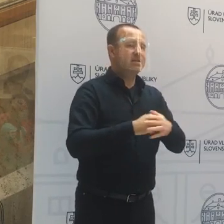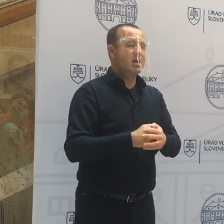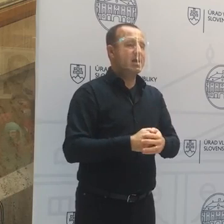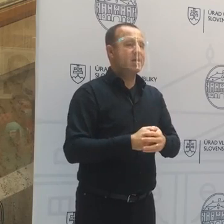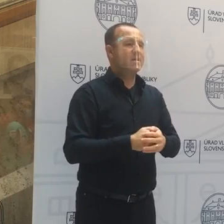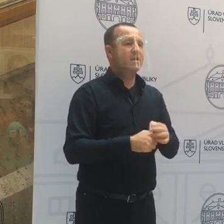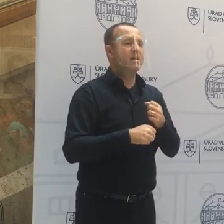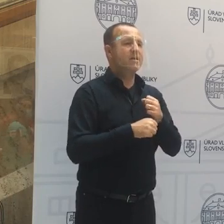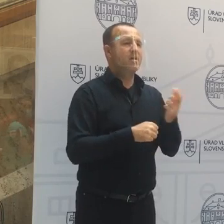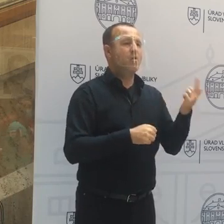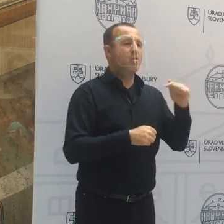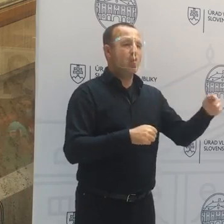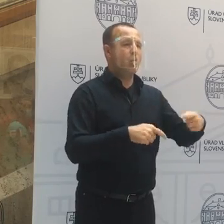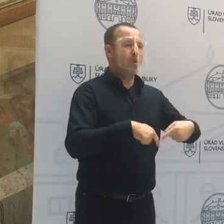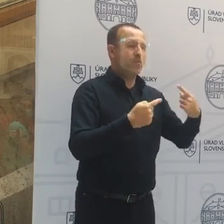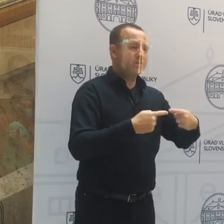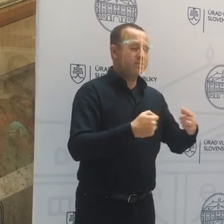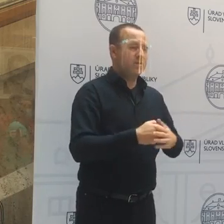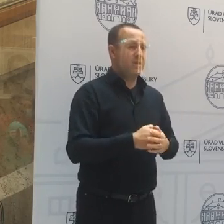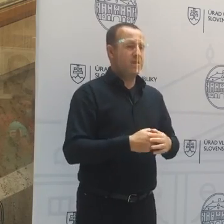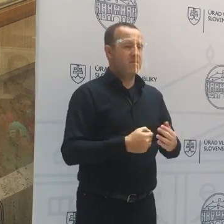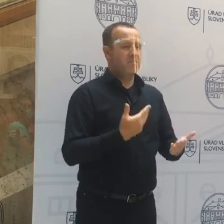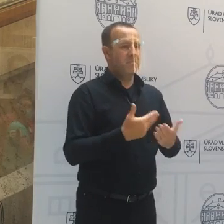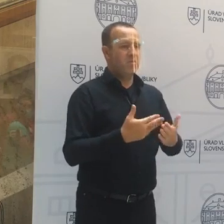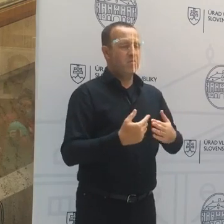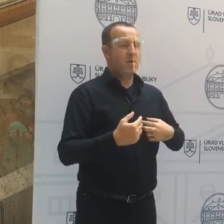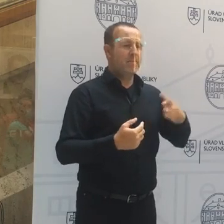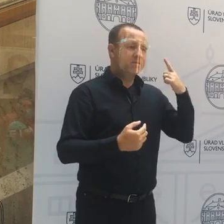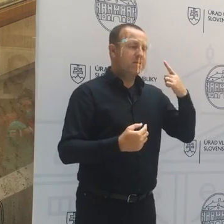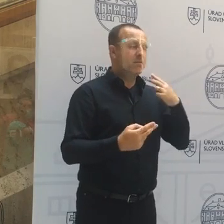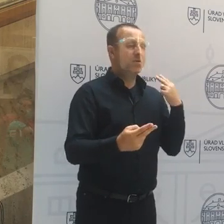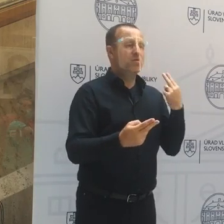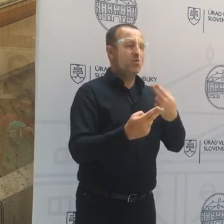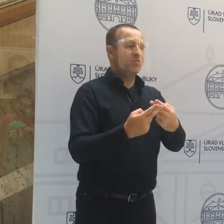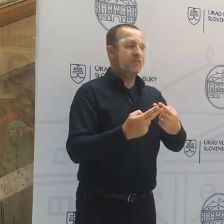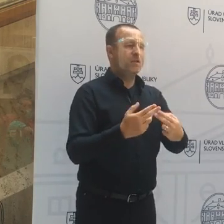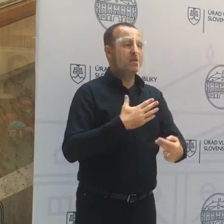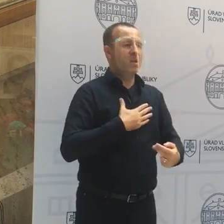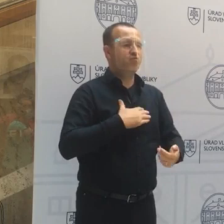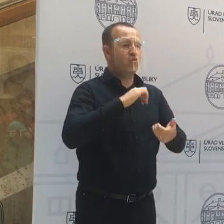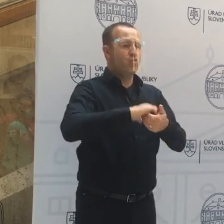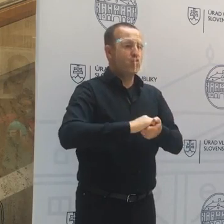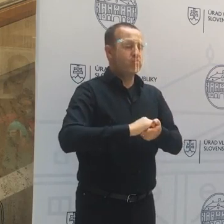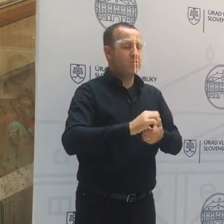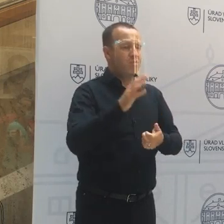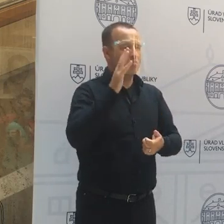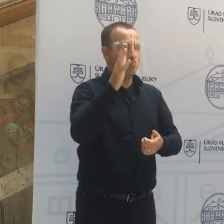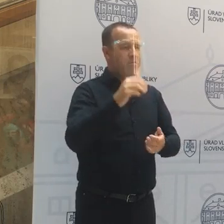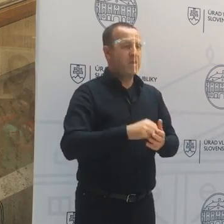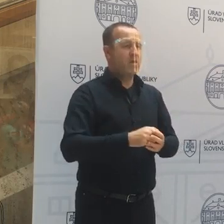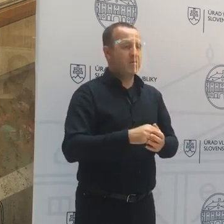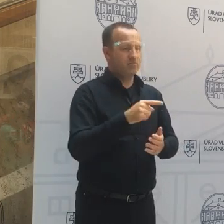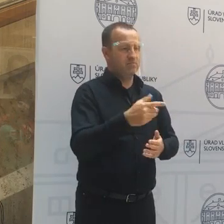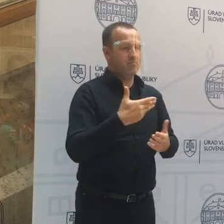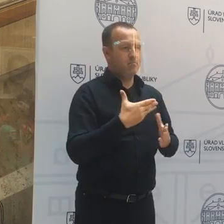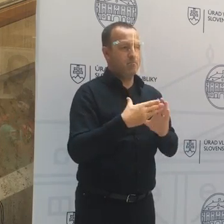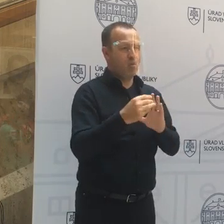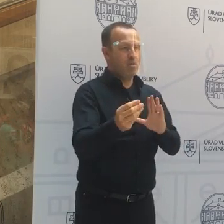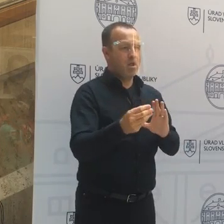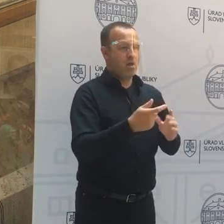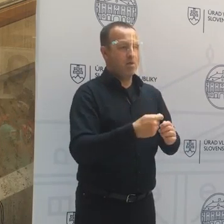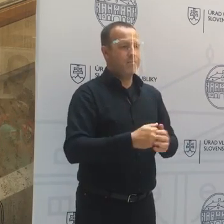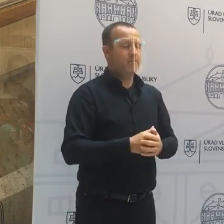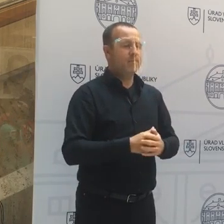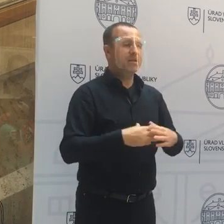na odvolanie zo strany opozície, tak predpokladám, že to stanovisko nášho klubu bude v tomto zmysle. No ale pán